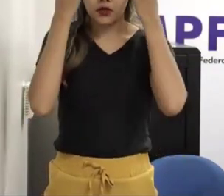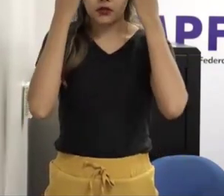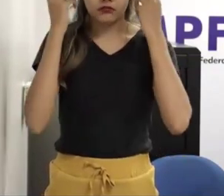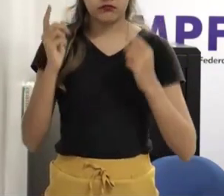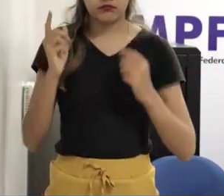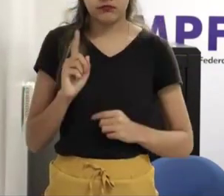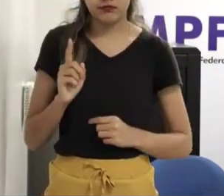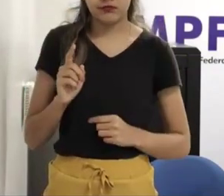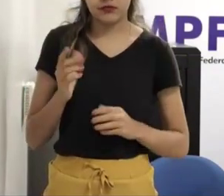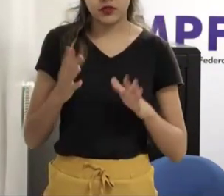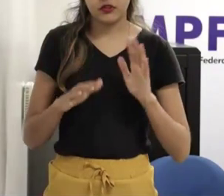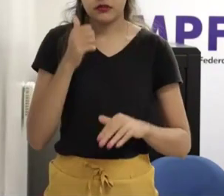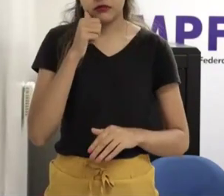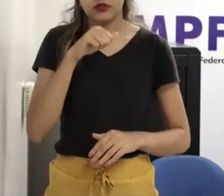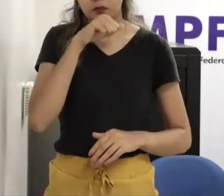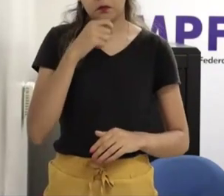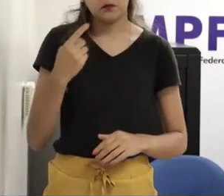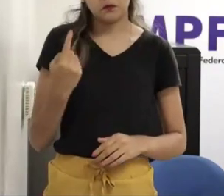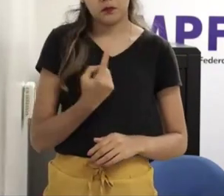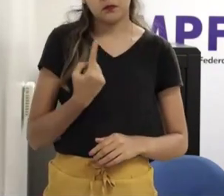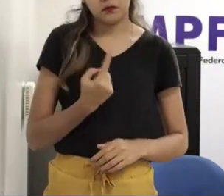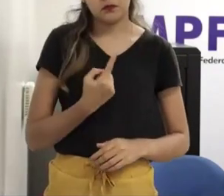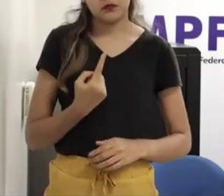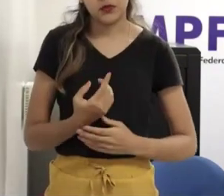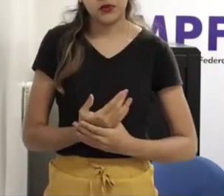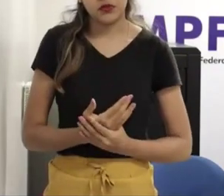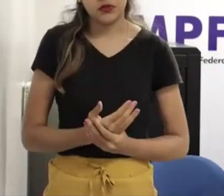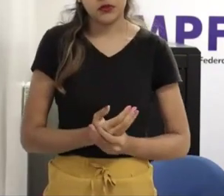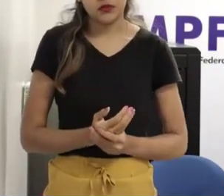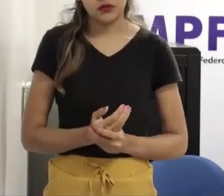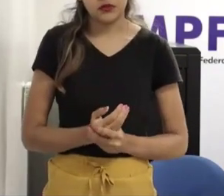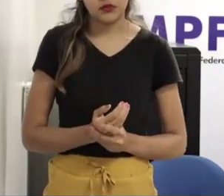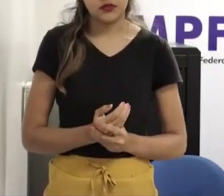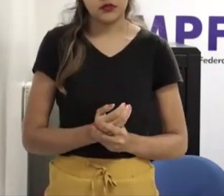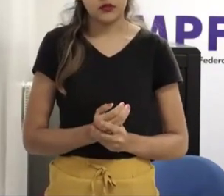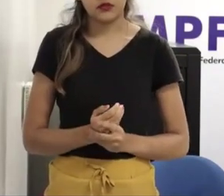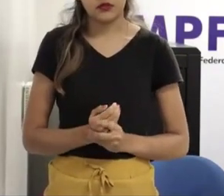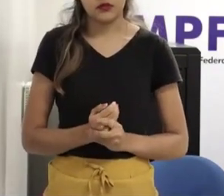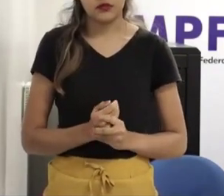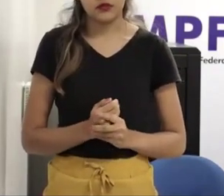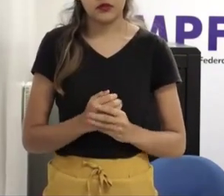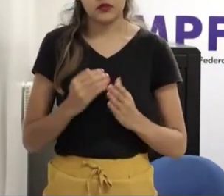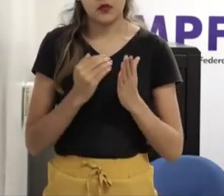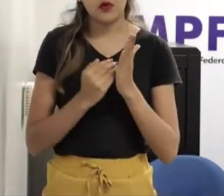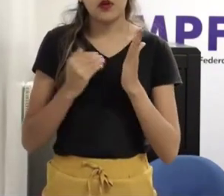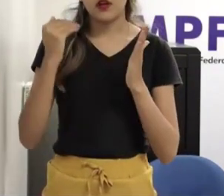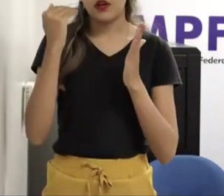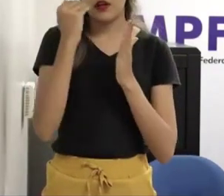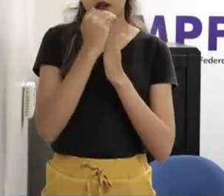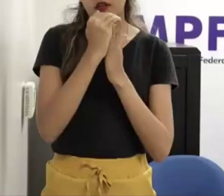sobe para entre 70 a 75% o que é um indicativo